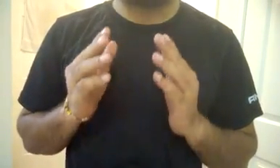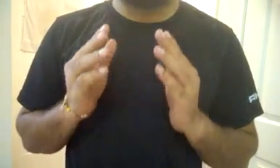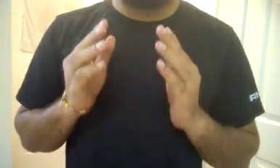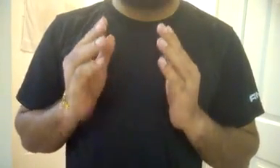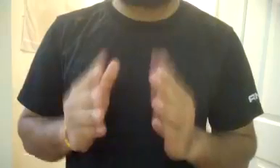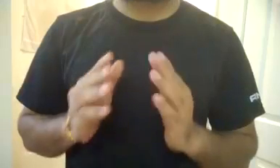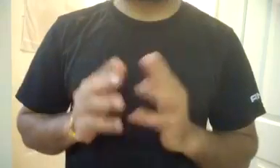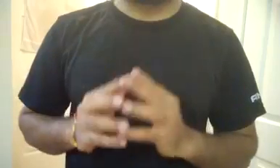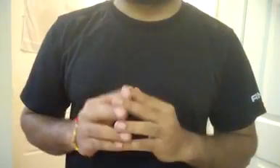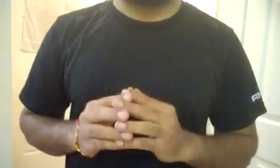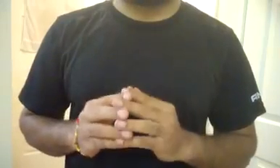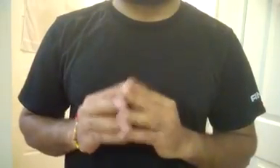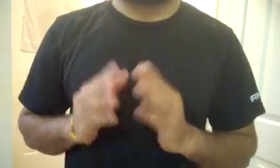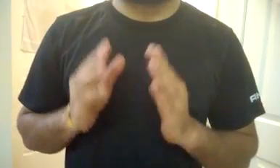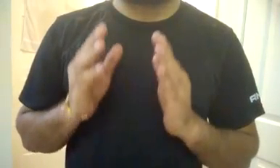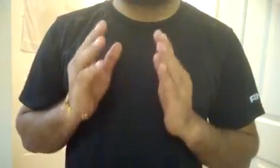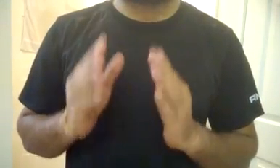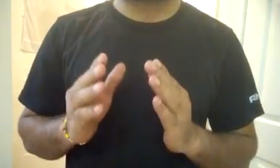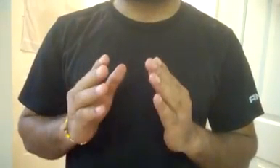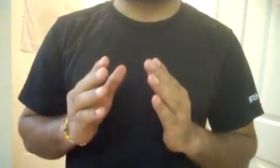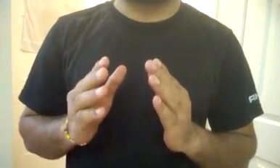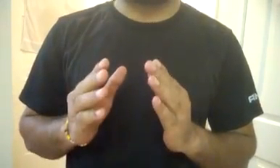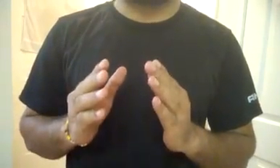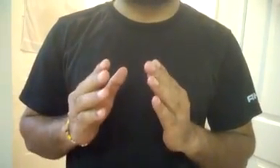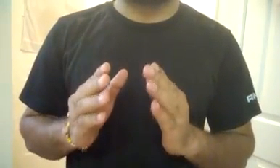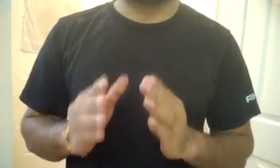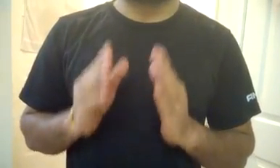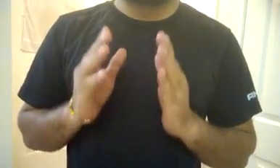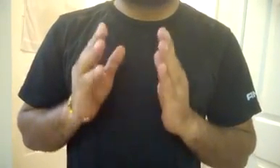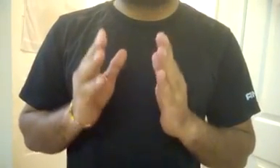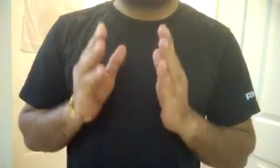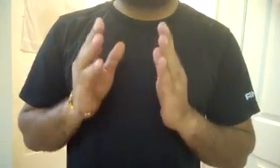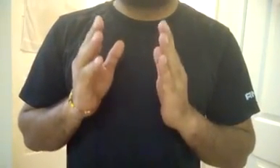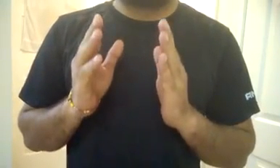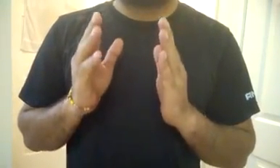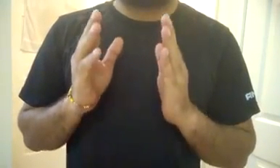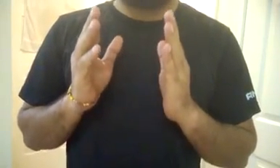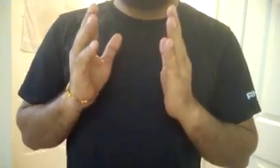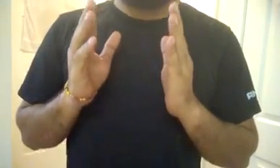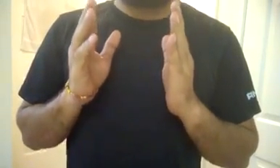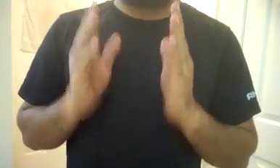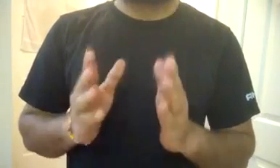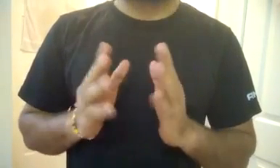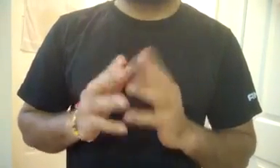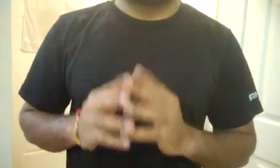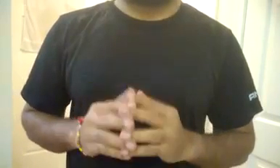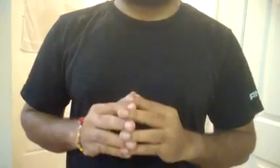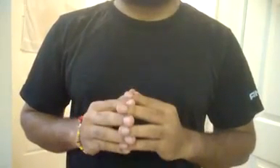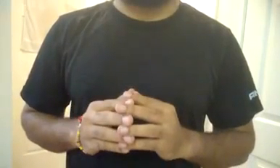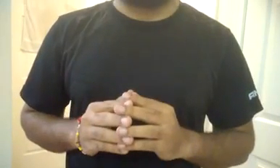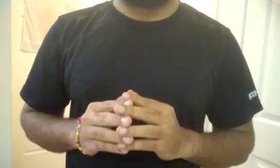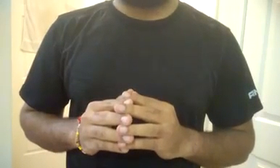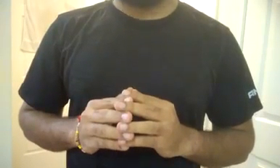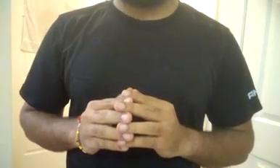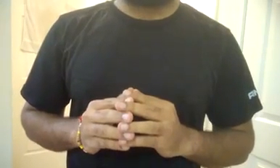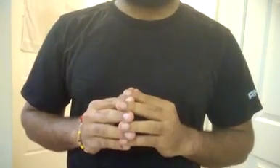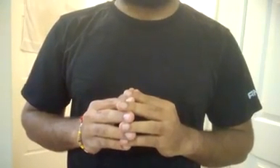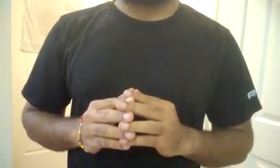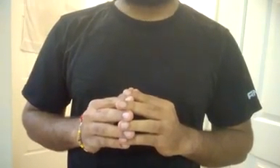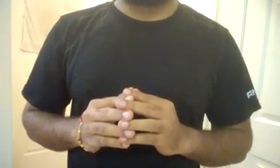बड़ा कदम है और देश की एकोनिमी के लिए कितना बड़ा एक फैसला लिया गया है लेकिन आप